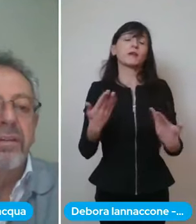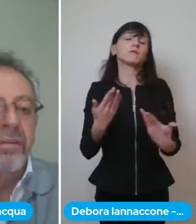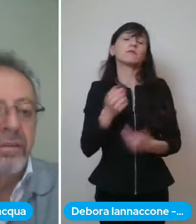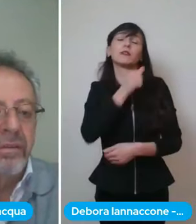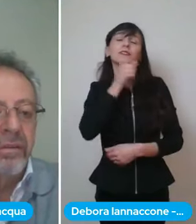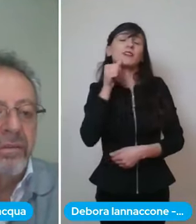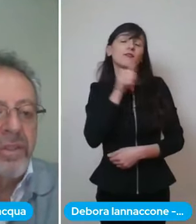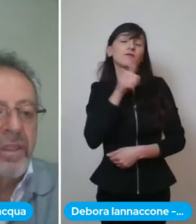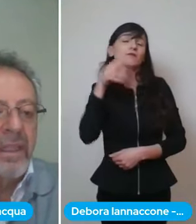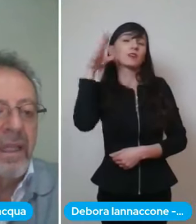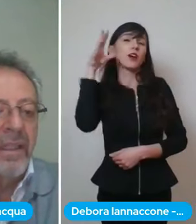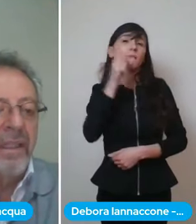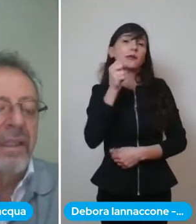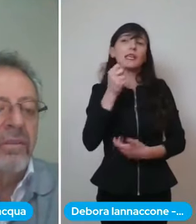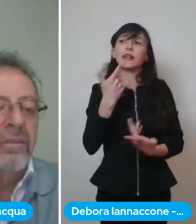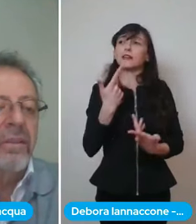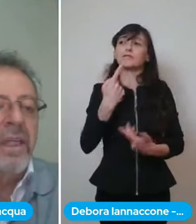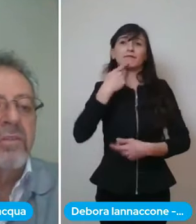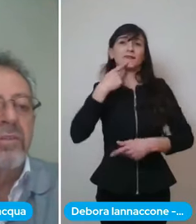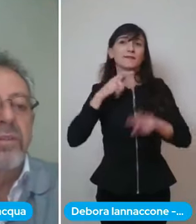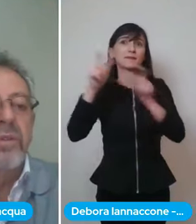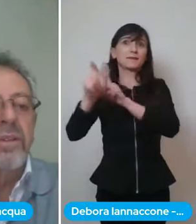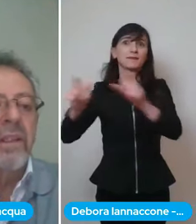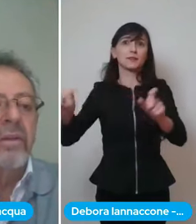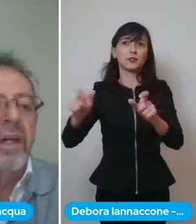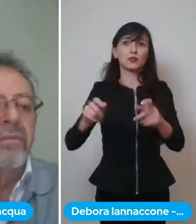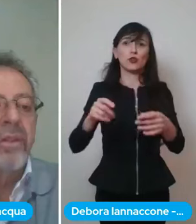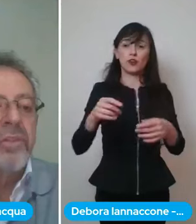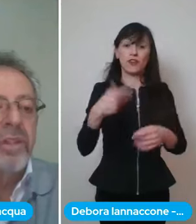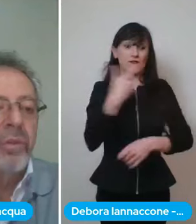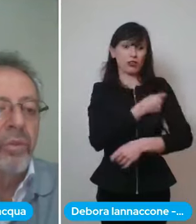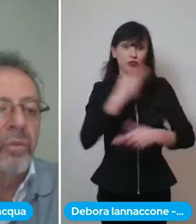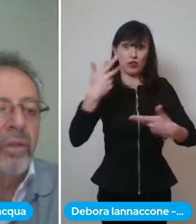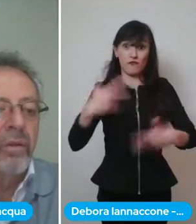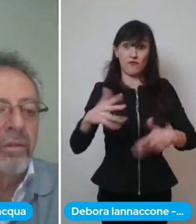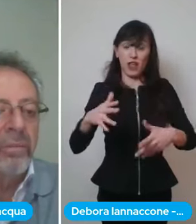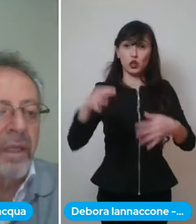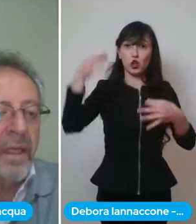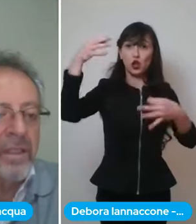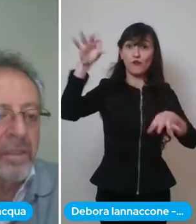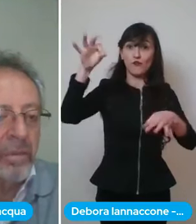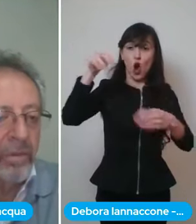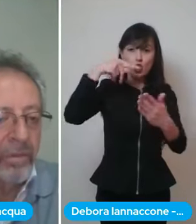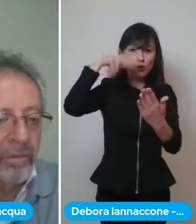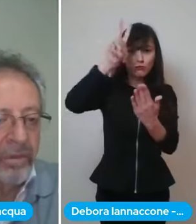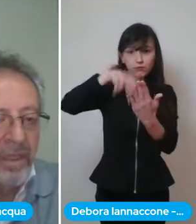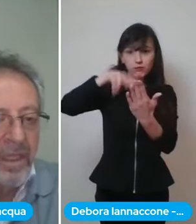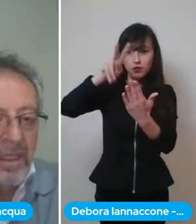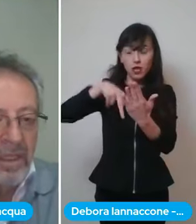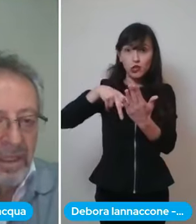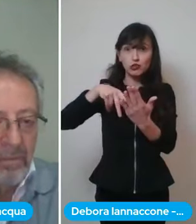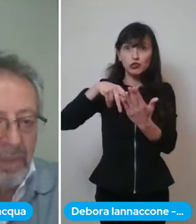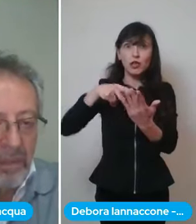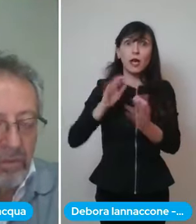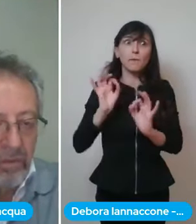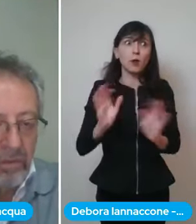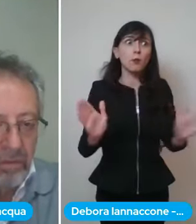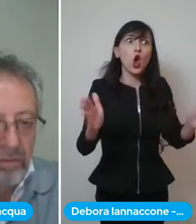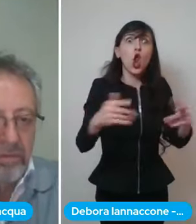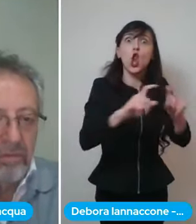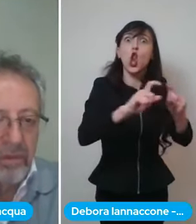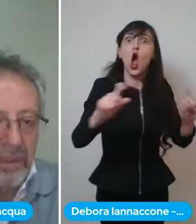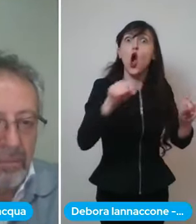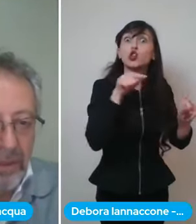foglio vaccinale che sono stati sottoposti al vaccino con quell'otto e magari si preoccupano abbiamo